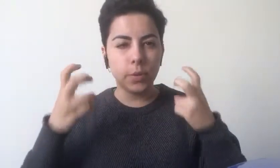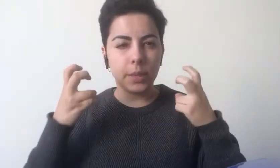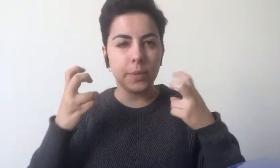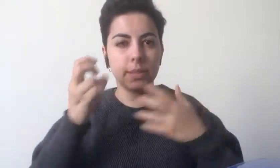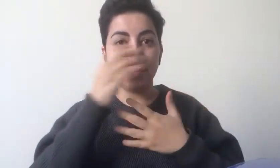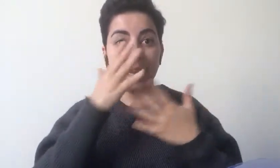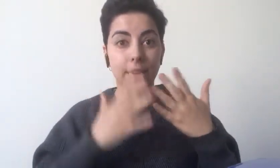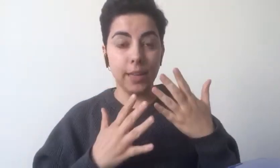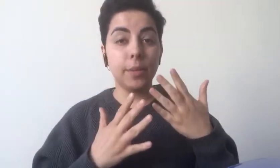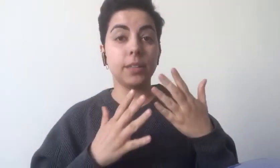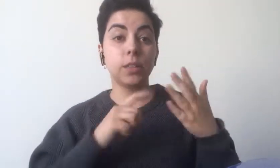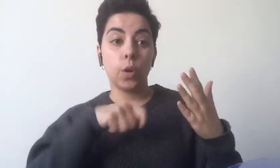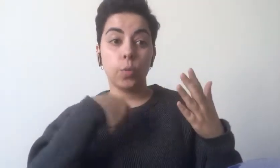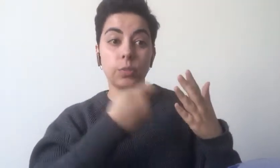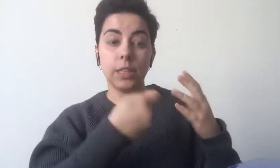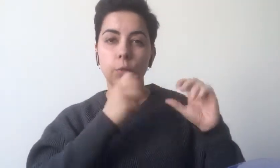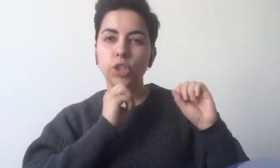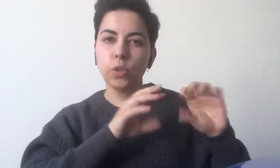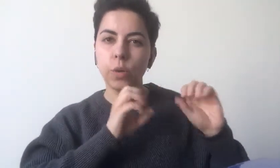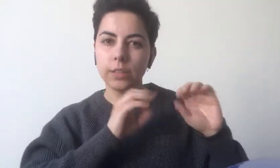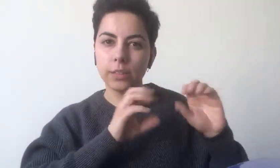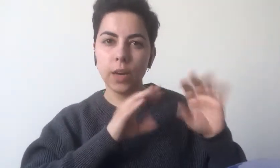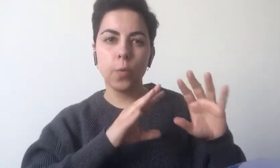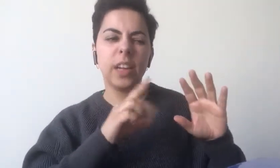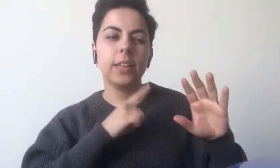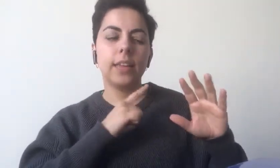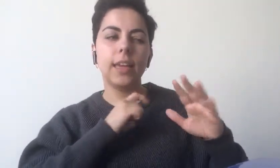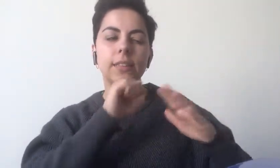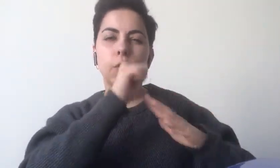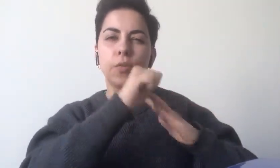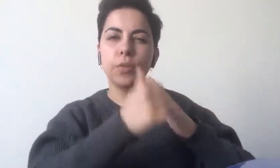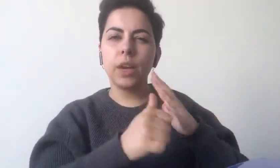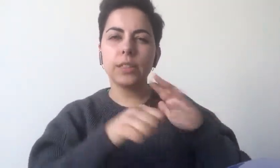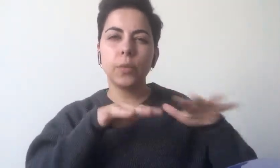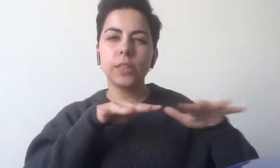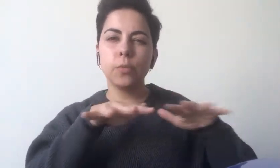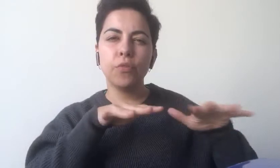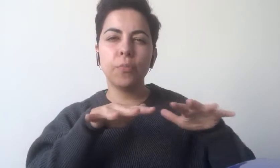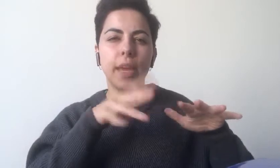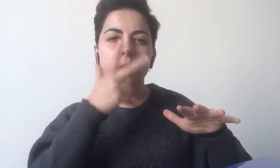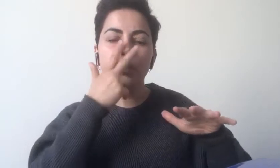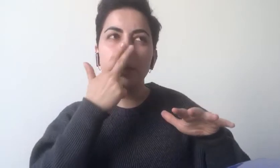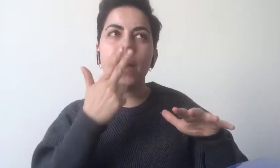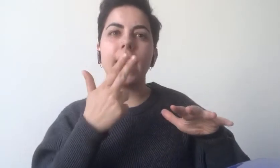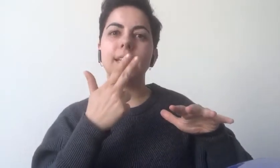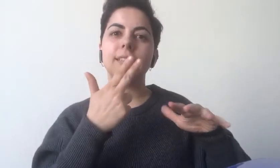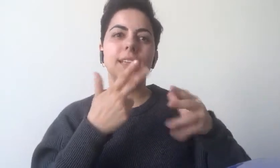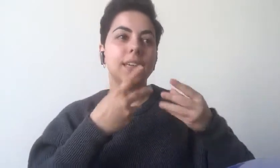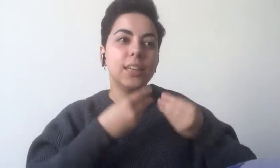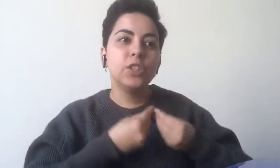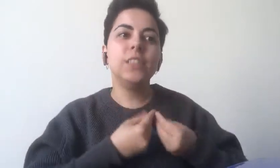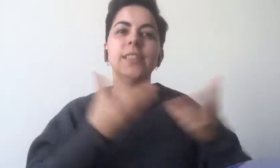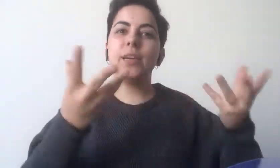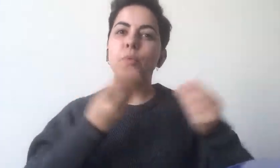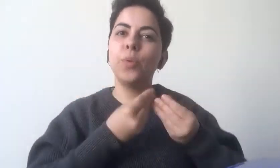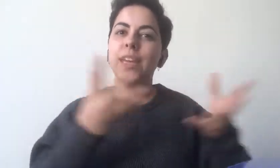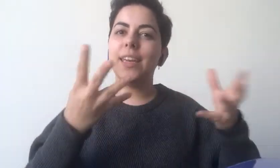podem perceber em Libras, o sinal de educação tem essa configuração, esse movimento que parece distribuir